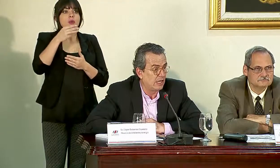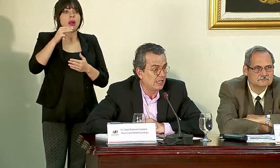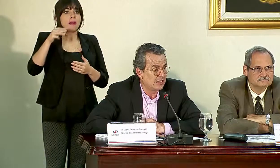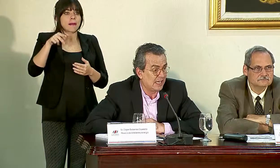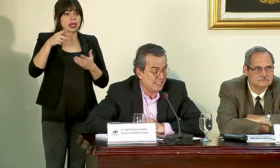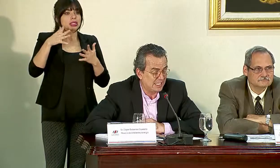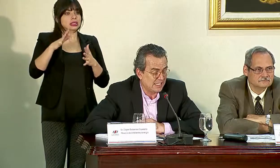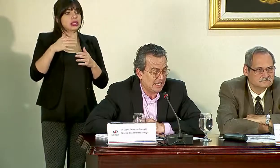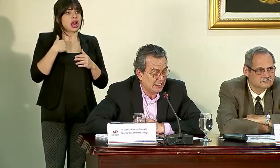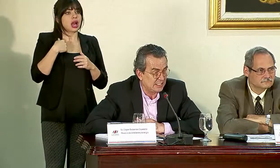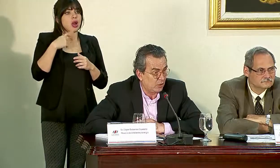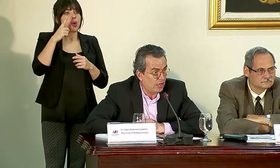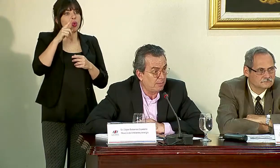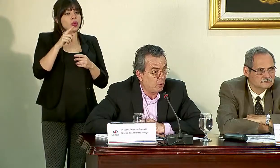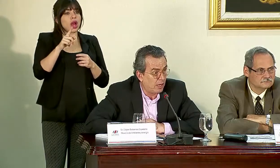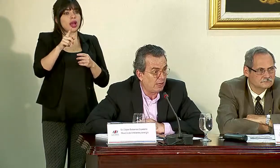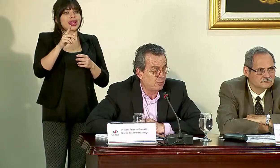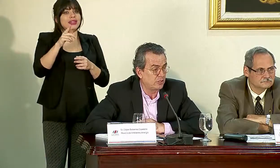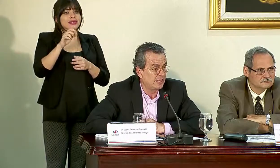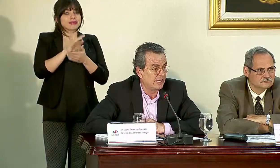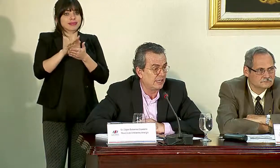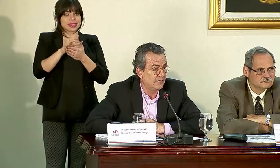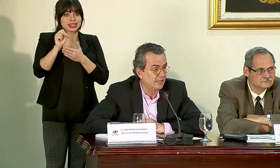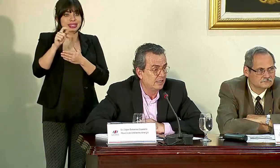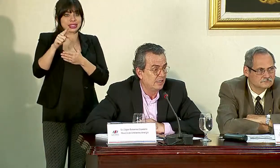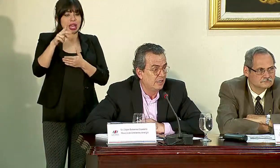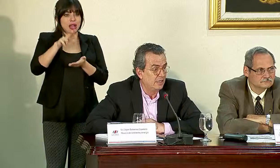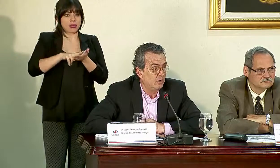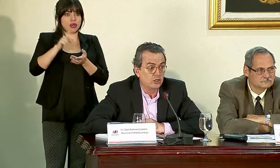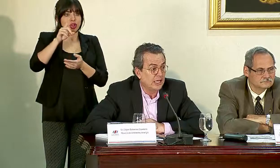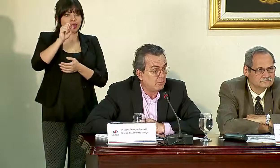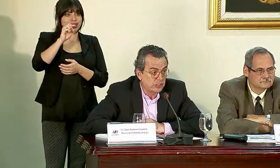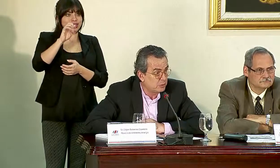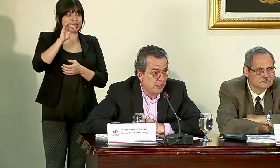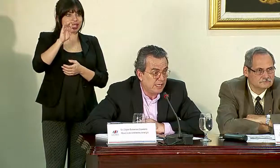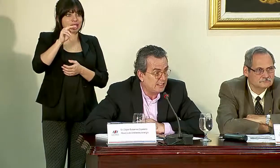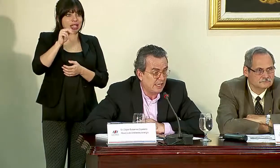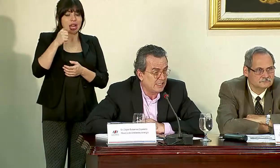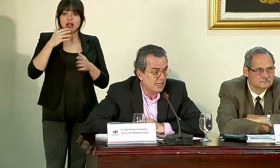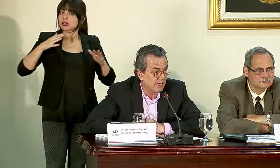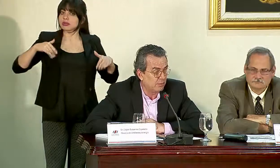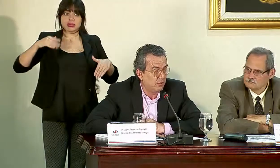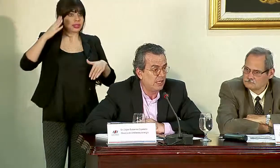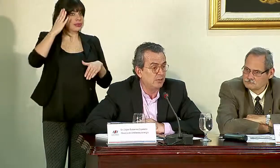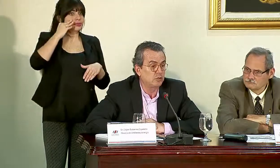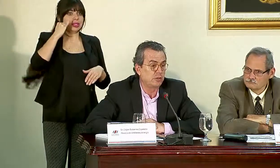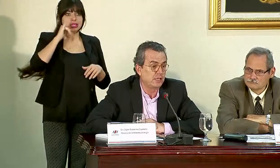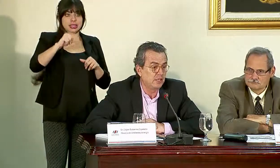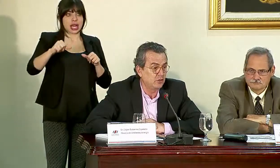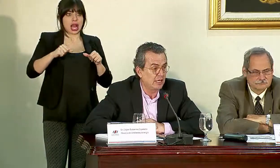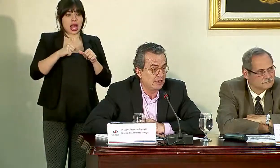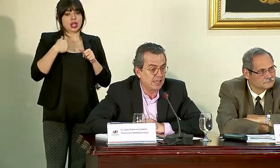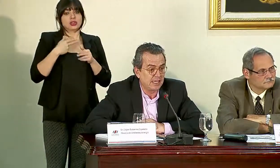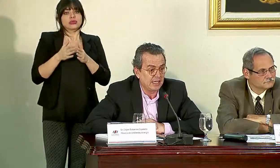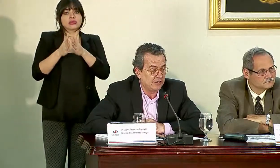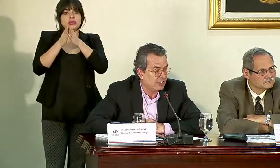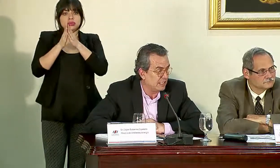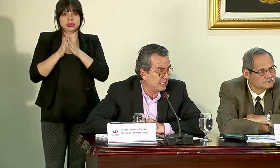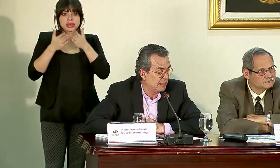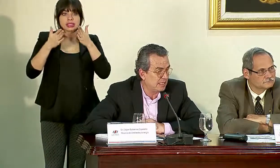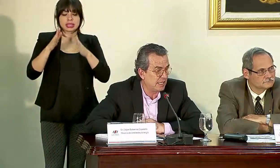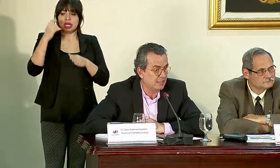Ya hay una desalinizadora aprobada por CETENA. No tenemos experiencia en ese campo. Hemos pedido ya